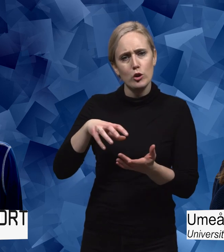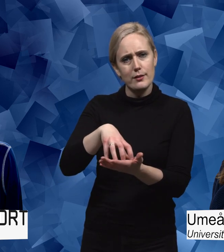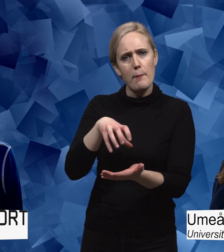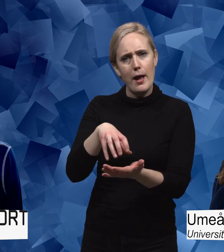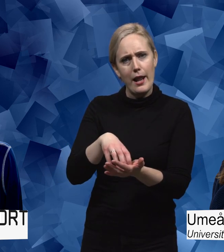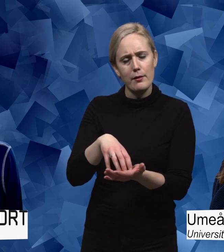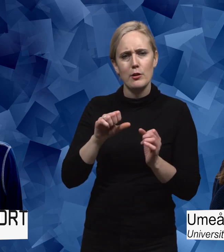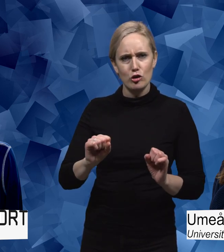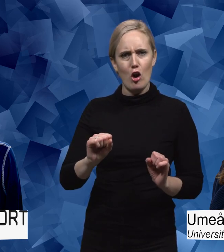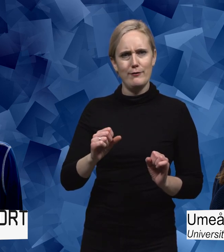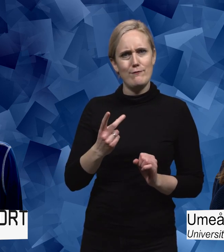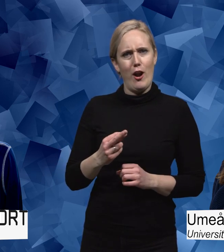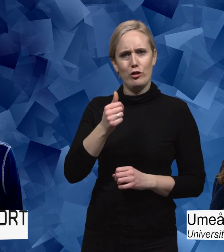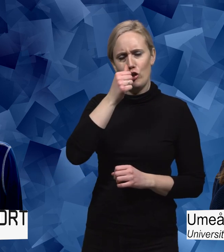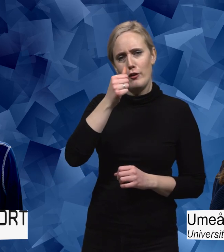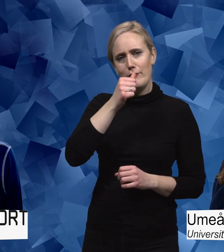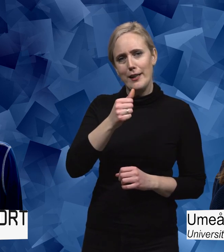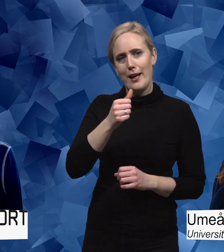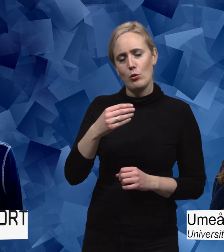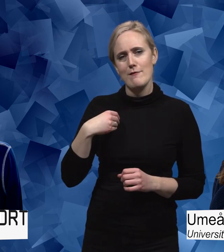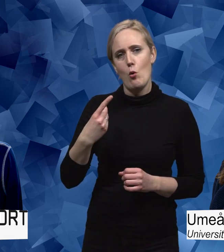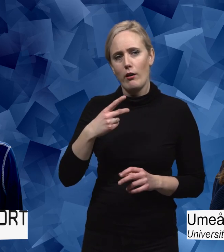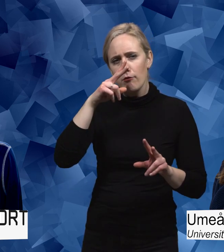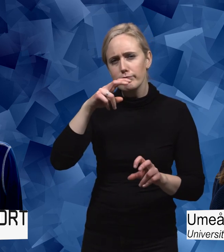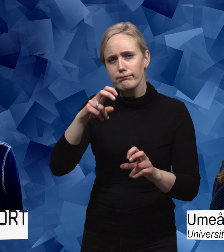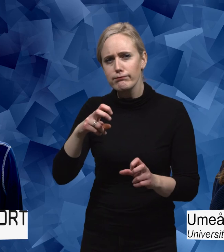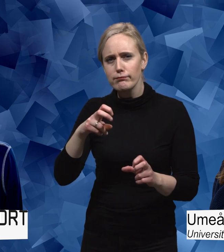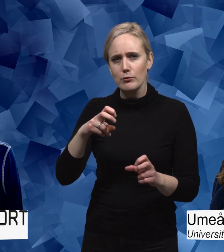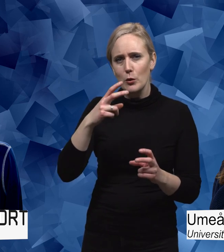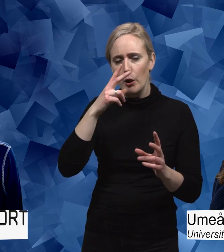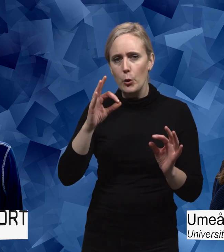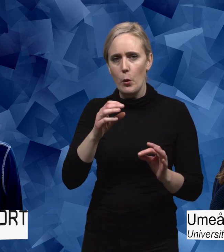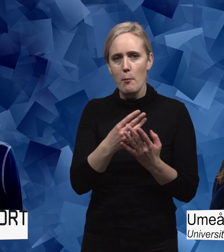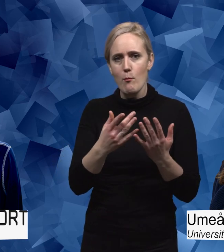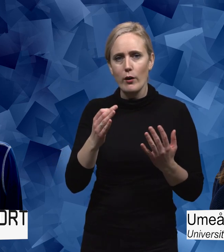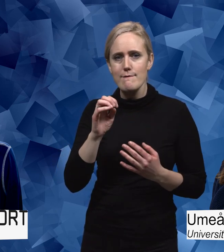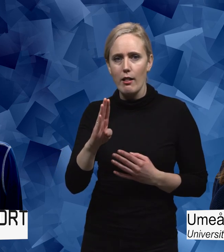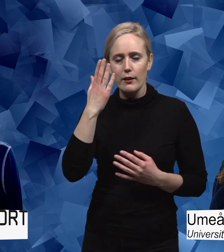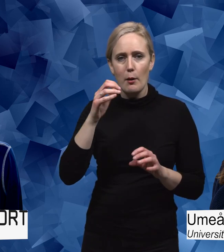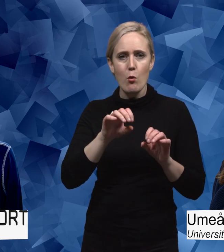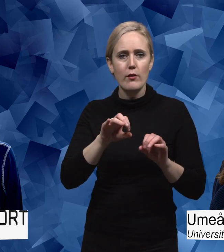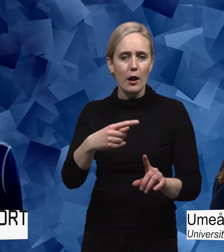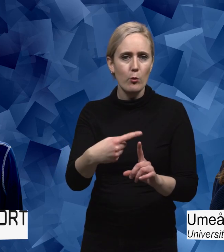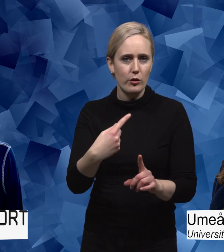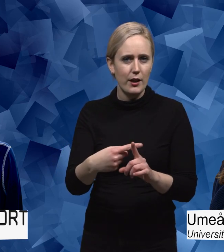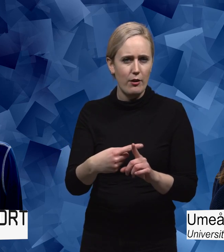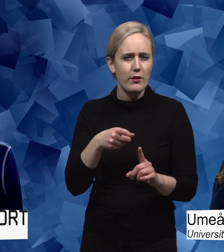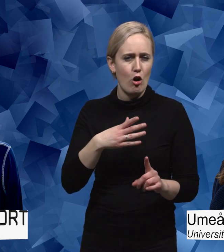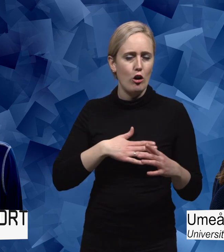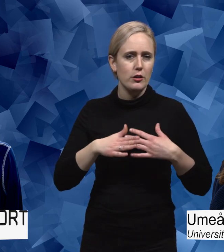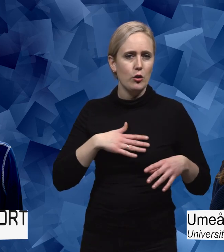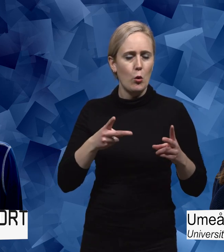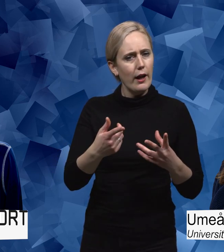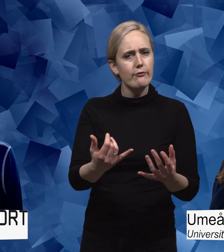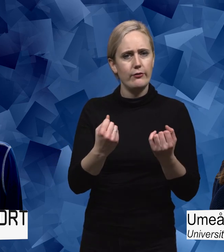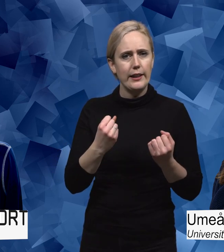samhället. Att vara nyfiken och våga ta reda på hur mångfald kan berika. Det skulle jag önska. Och det tror jag